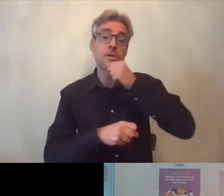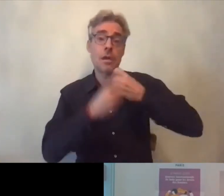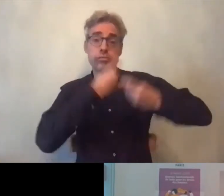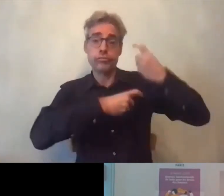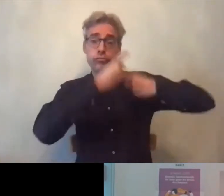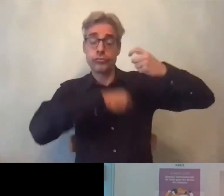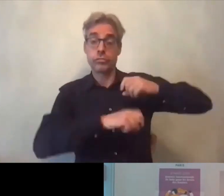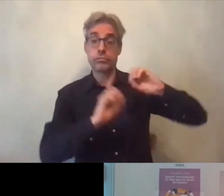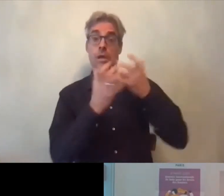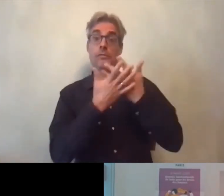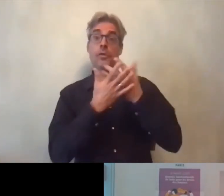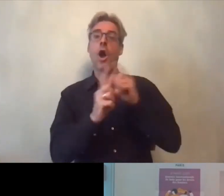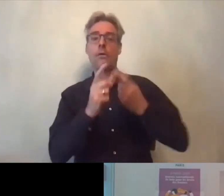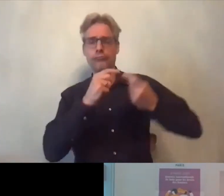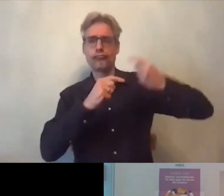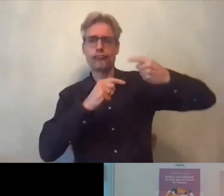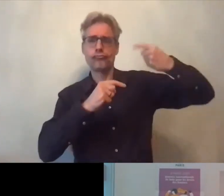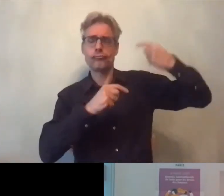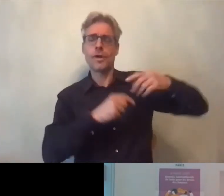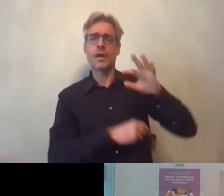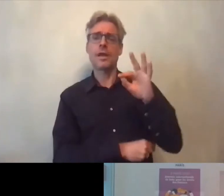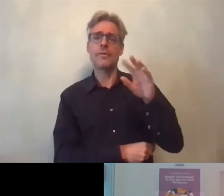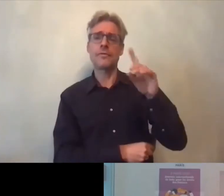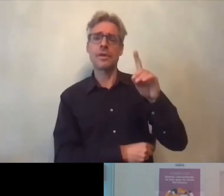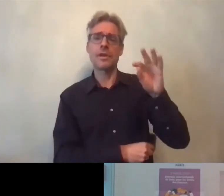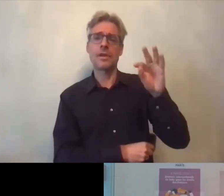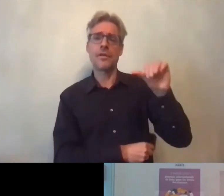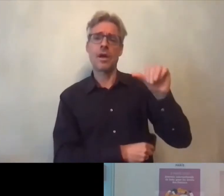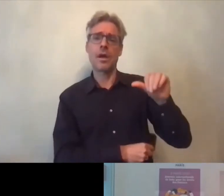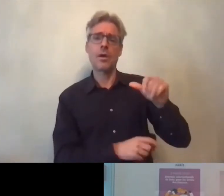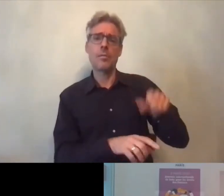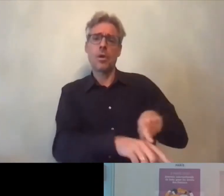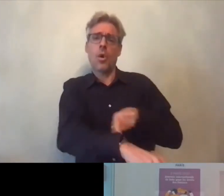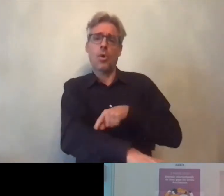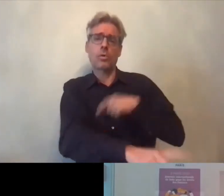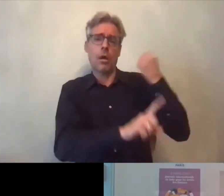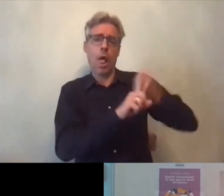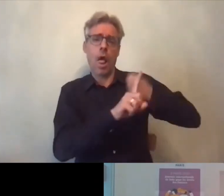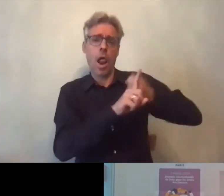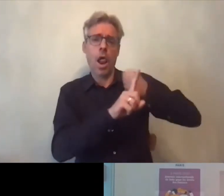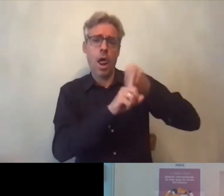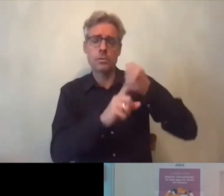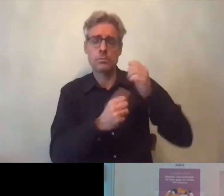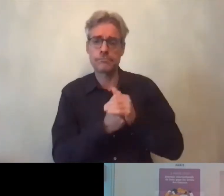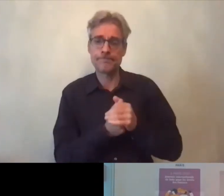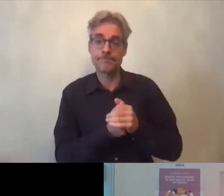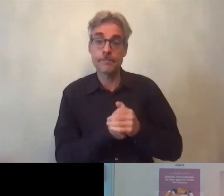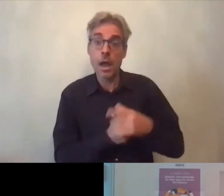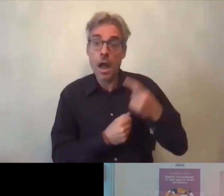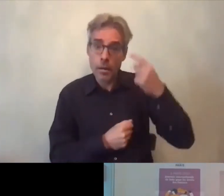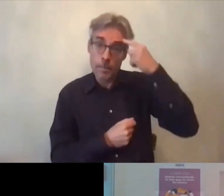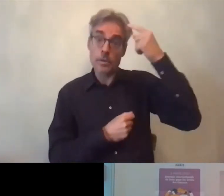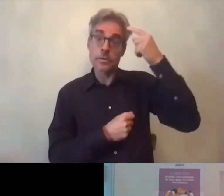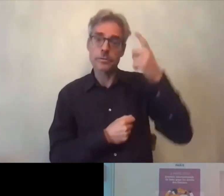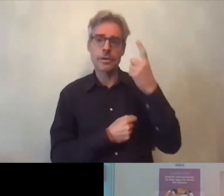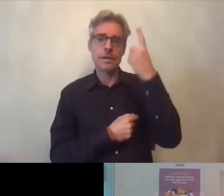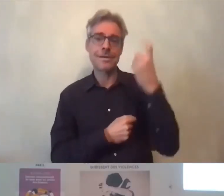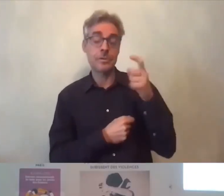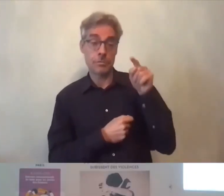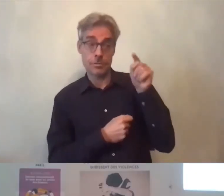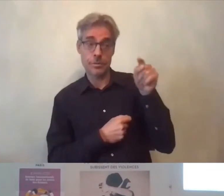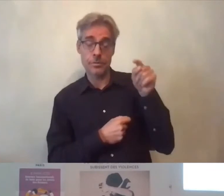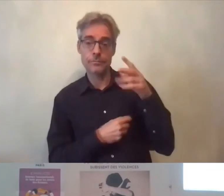'instant FDFA s'est mobilisé depuis longtemps et ça m'évoque une des questions qui est posée